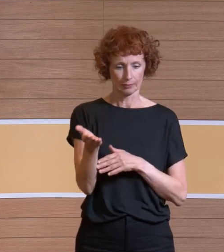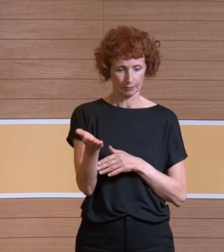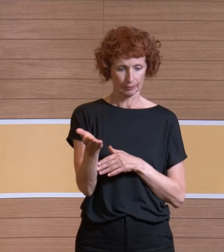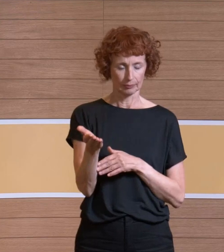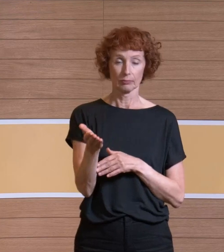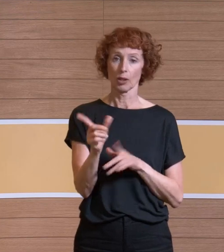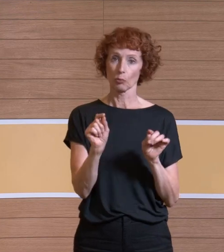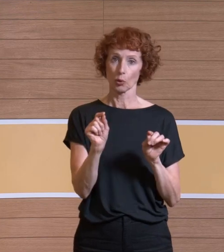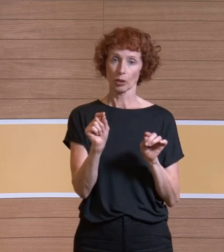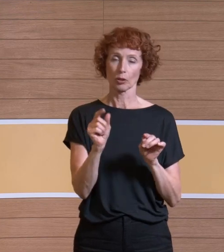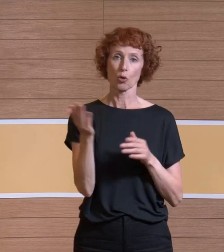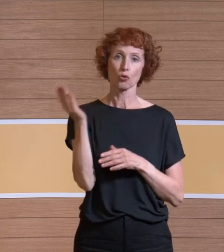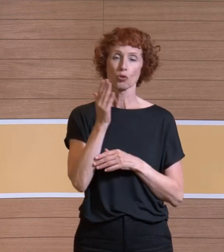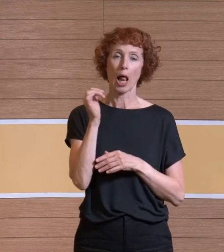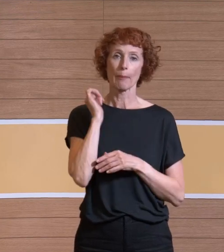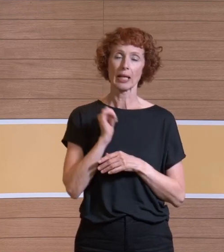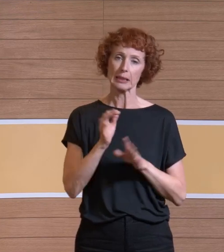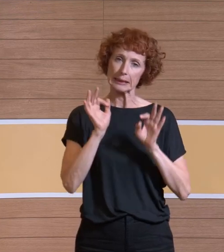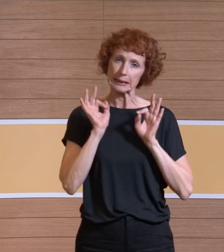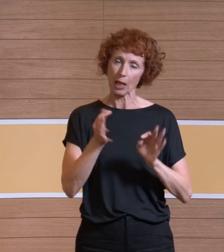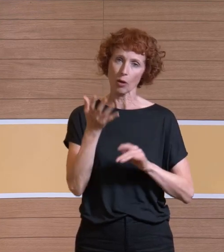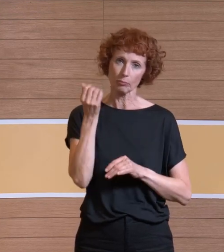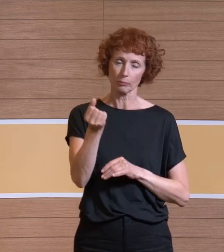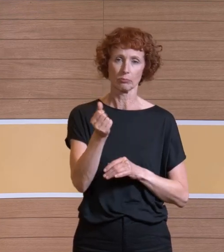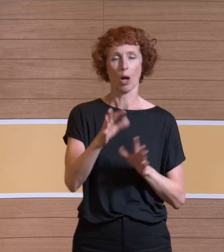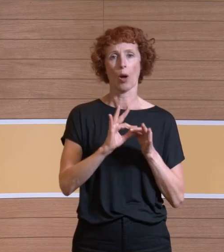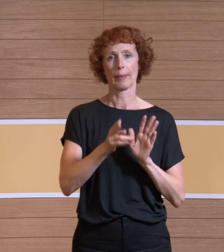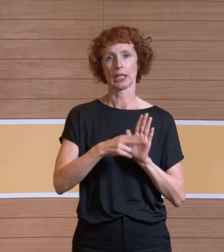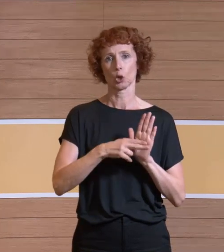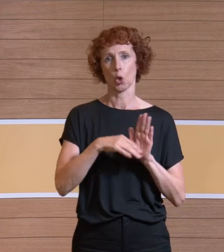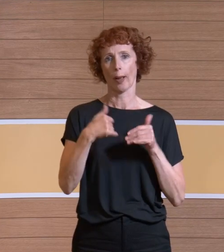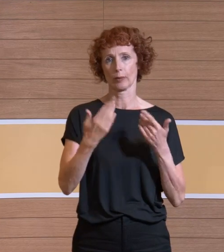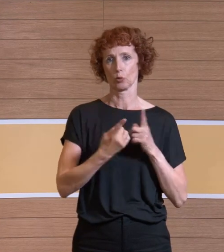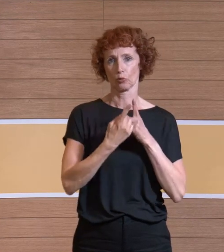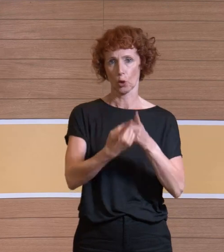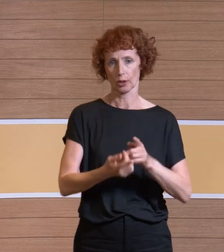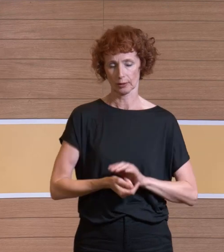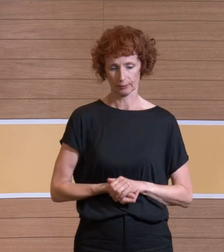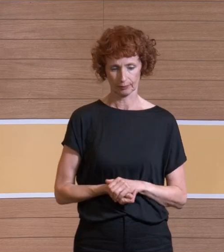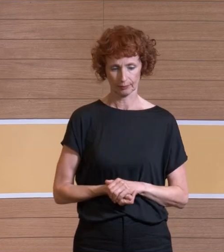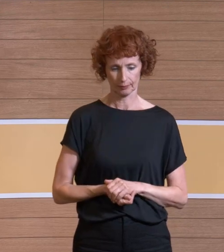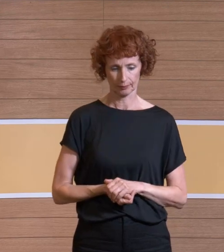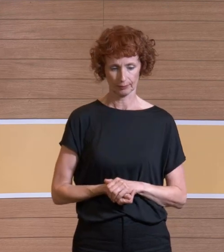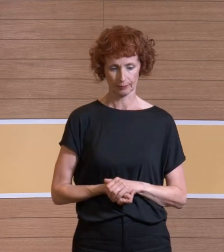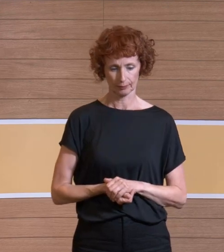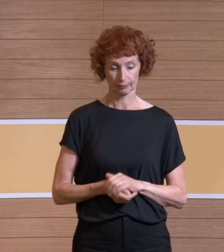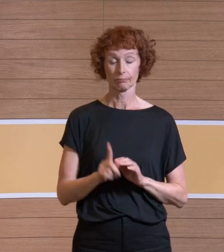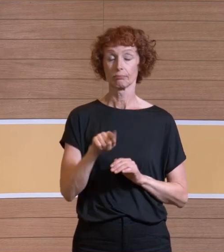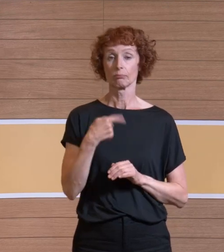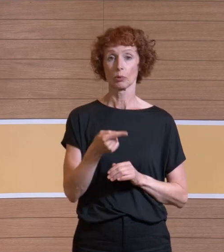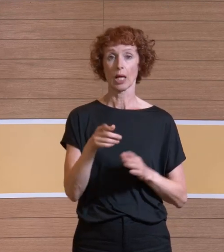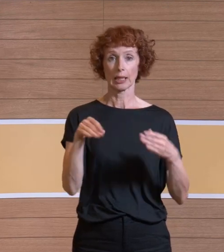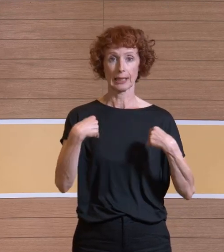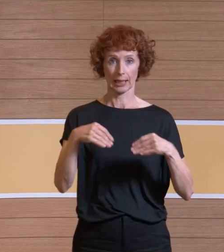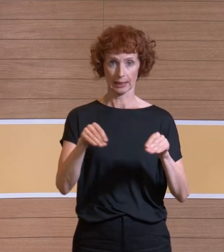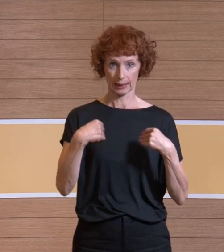Schallbelastung real abzudecken und auch gemäß Norm eben auch das Ganze zu machen, weil es ja so vorgesehen ist dort. Ja, wir haben dann Textilien auch